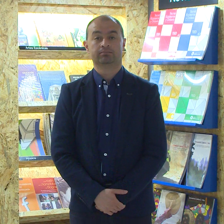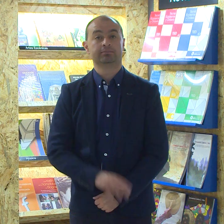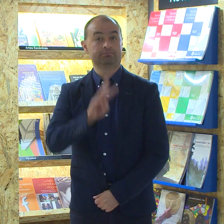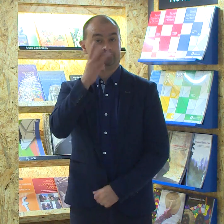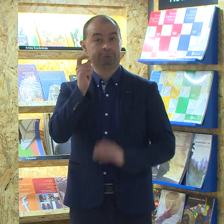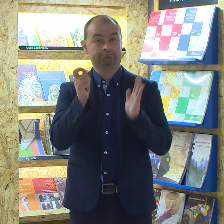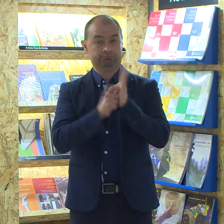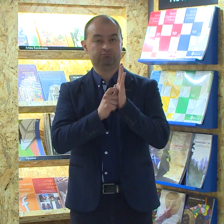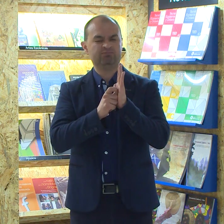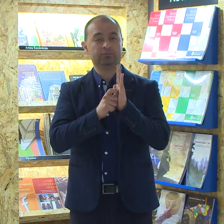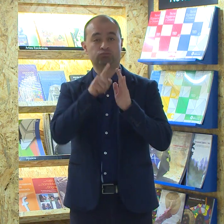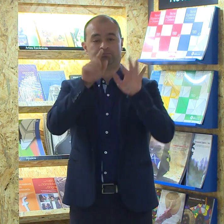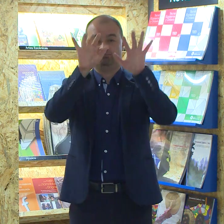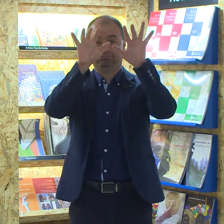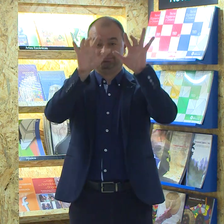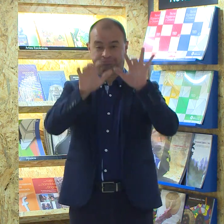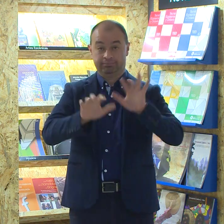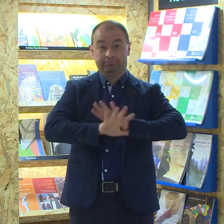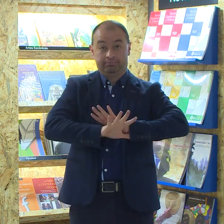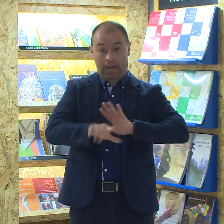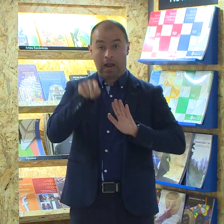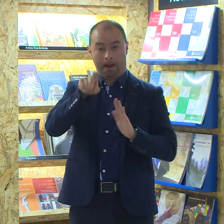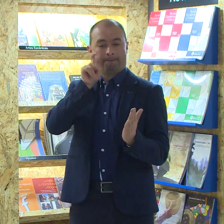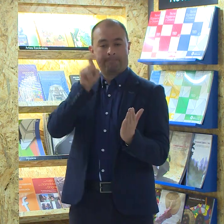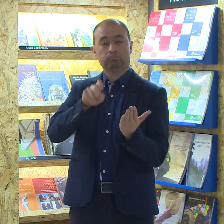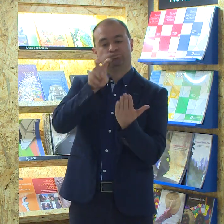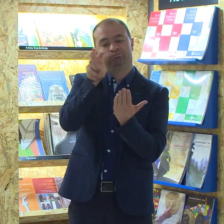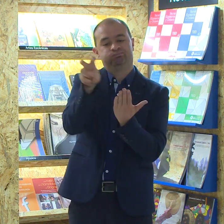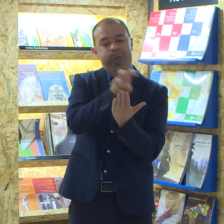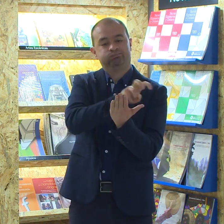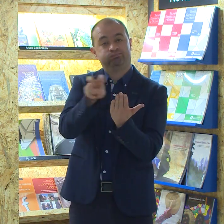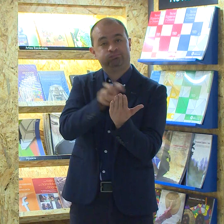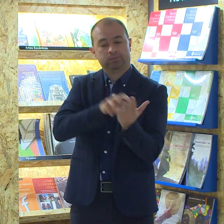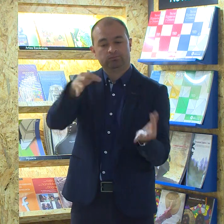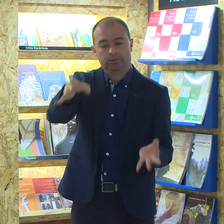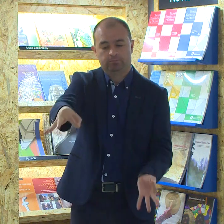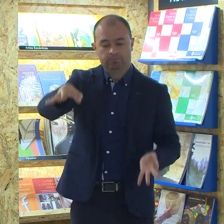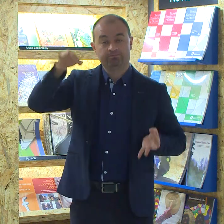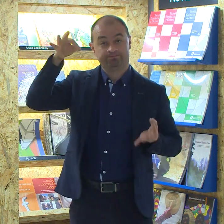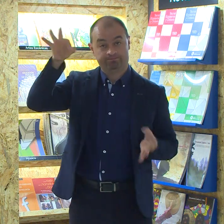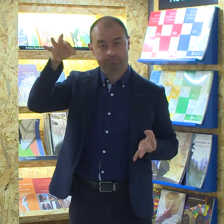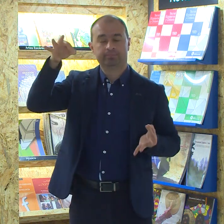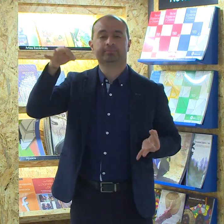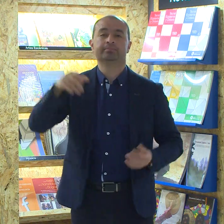Tercero, al terminar de diligenciar la información, imprima la credencial.